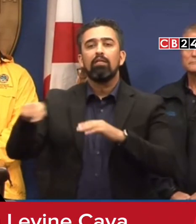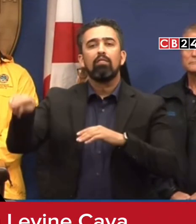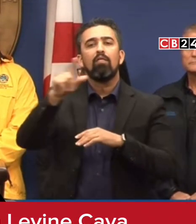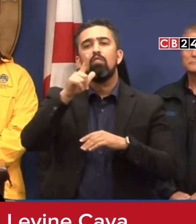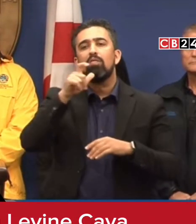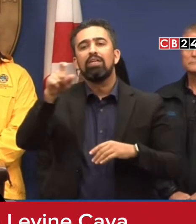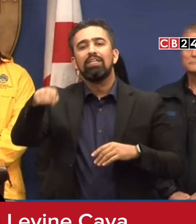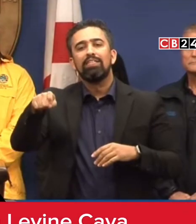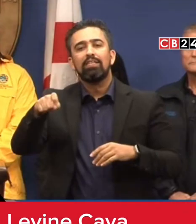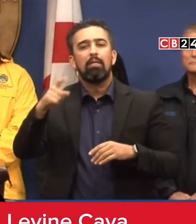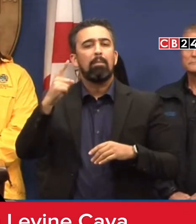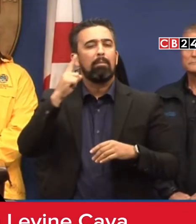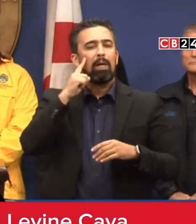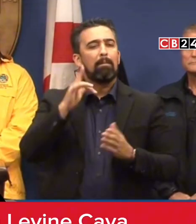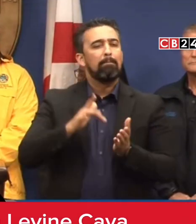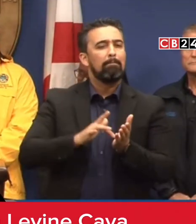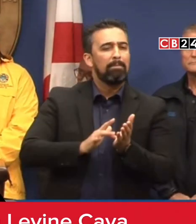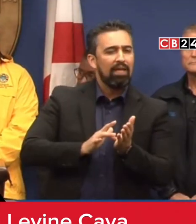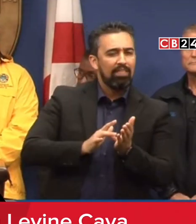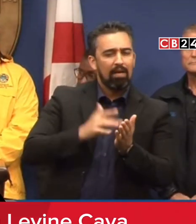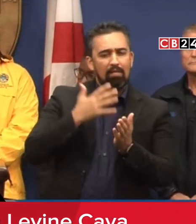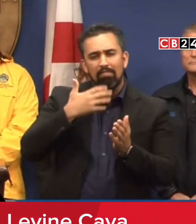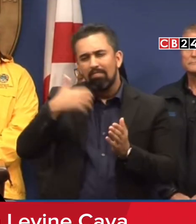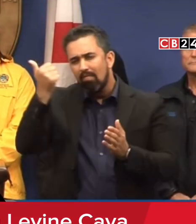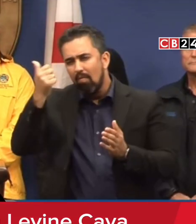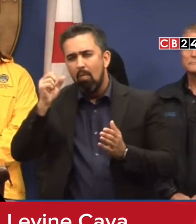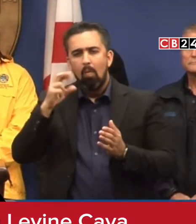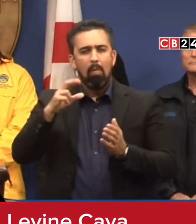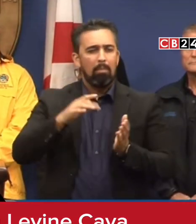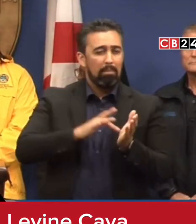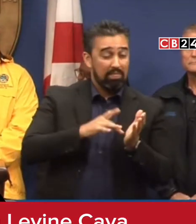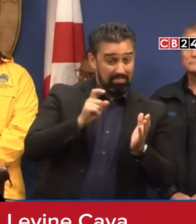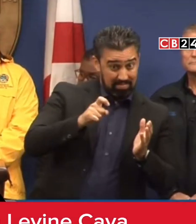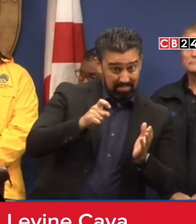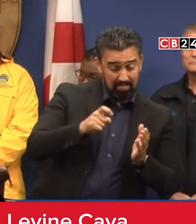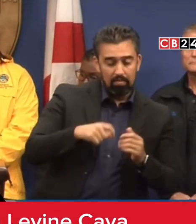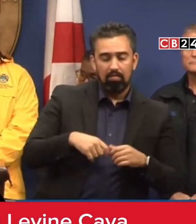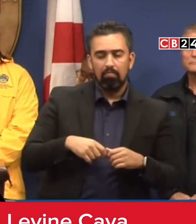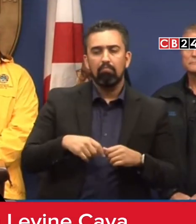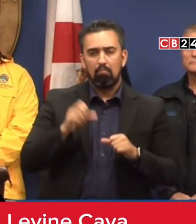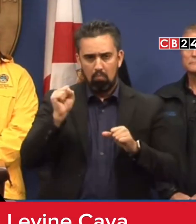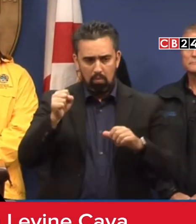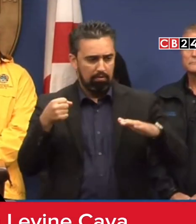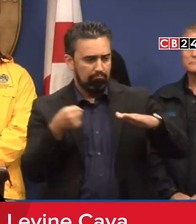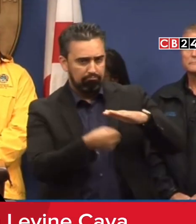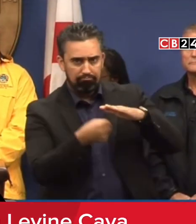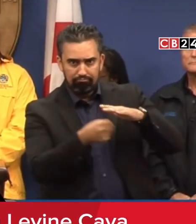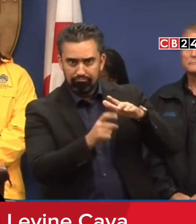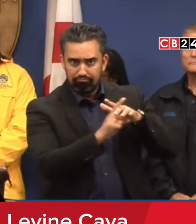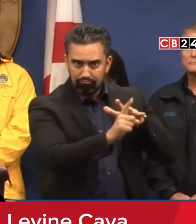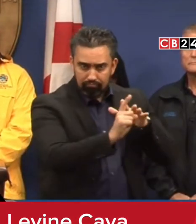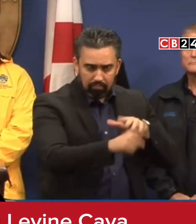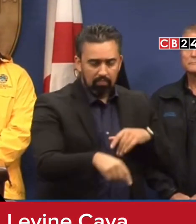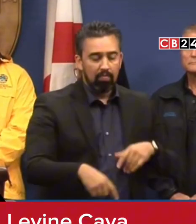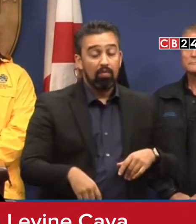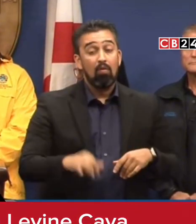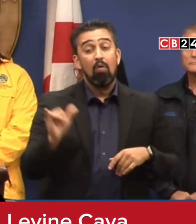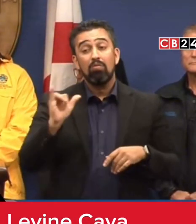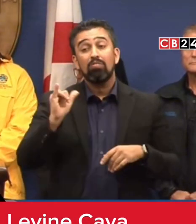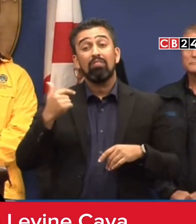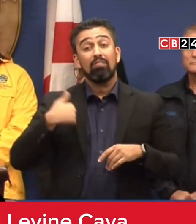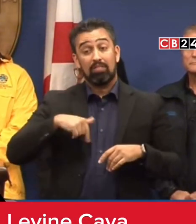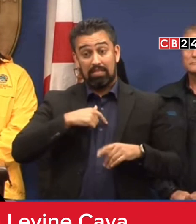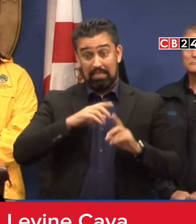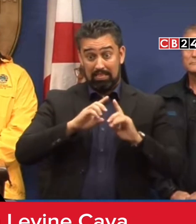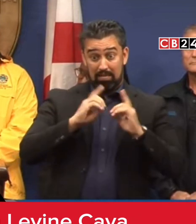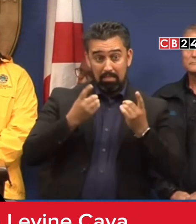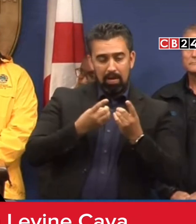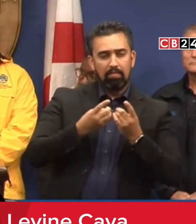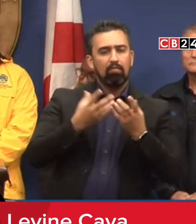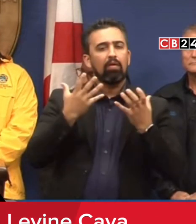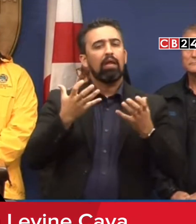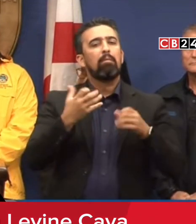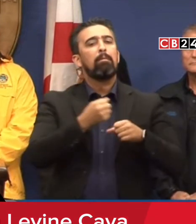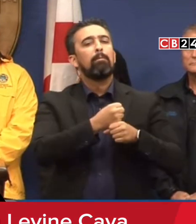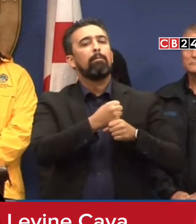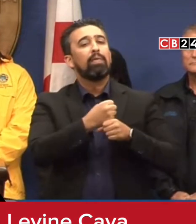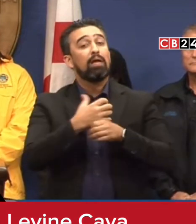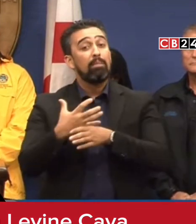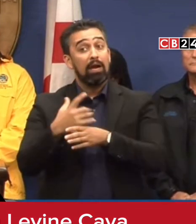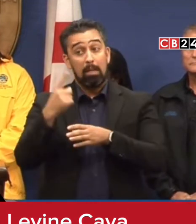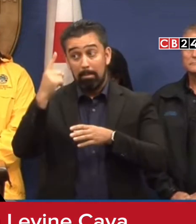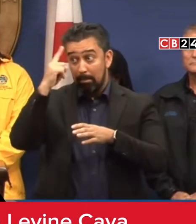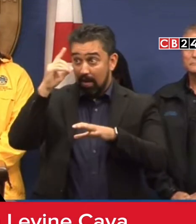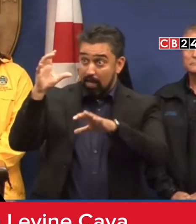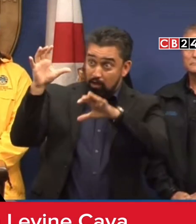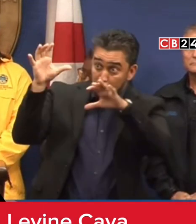médicas. Además, los departamentos de nuestro condado también están tomando medidas para prepararnos para la